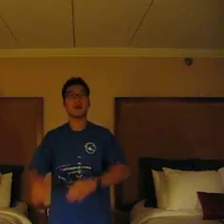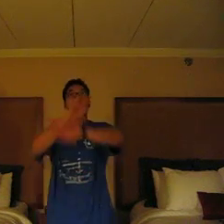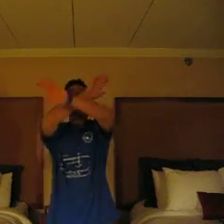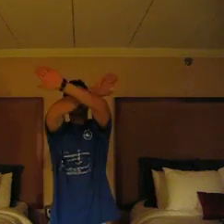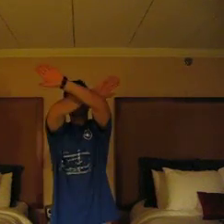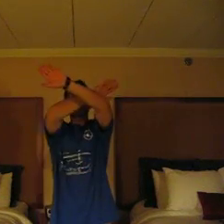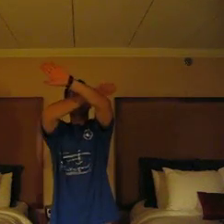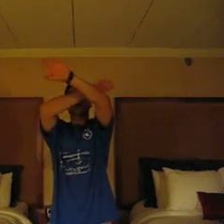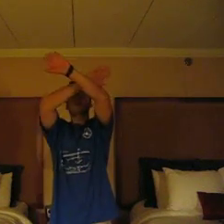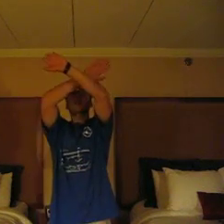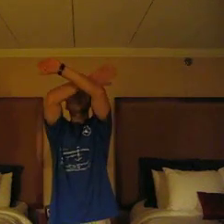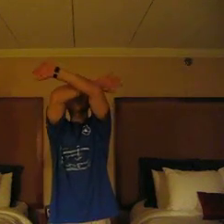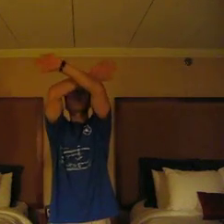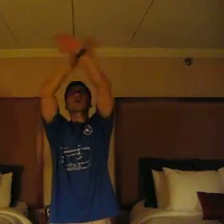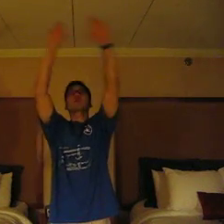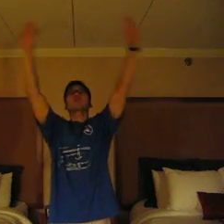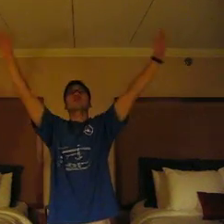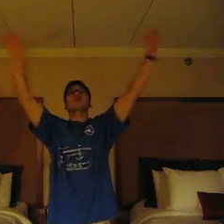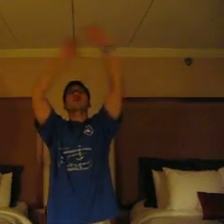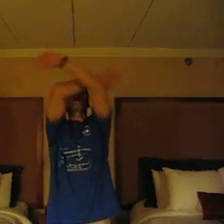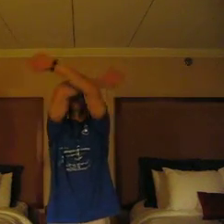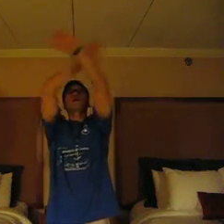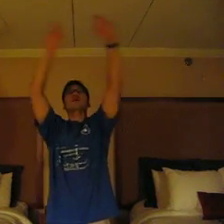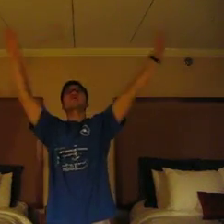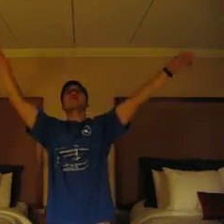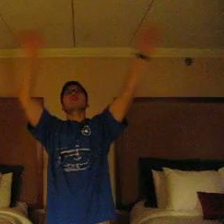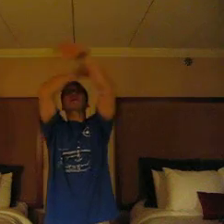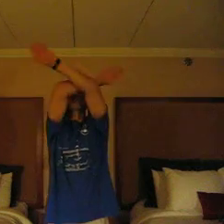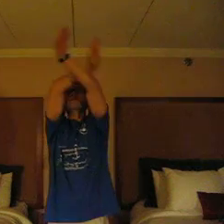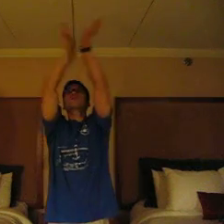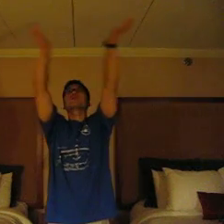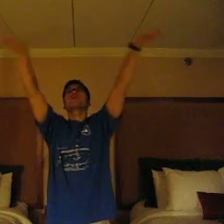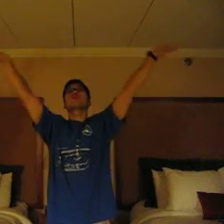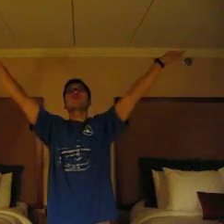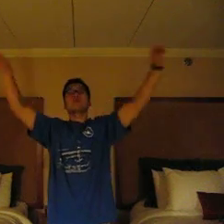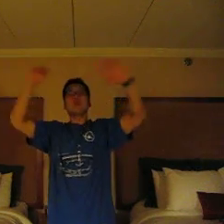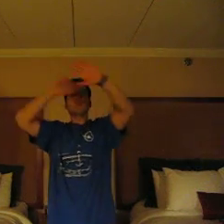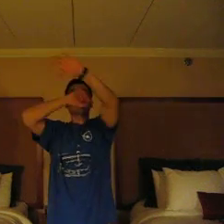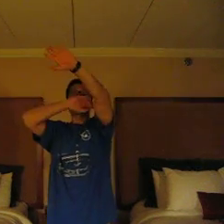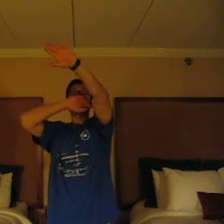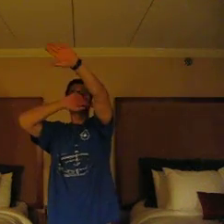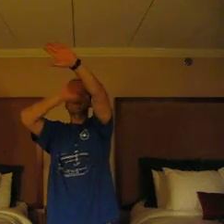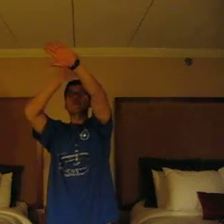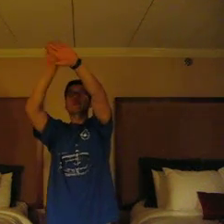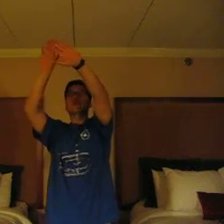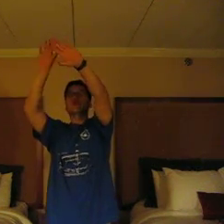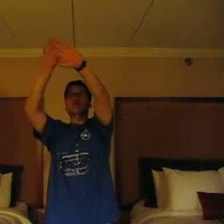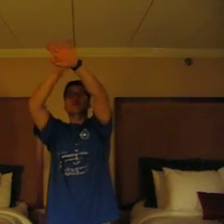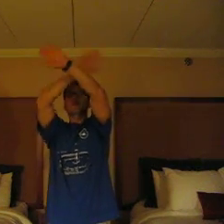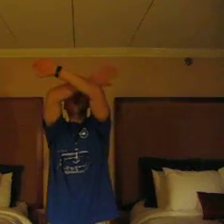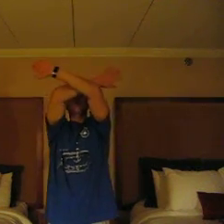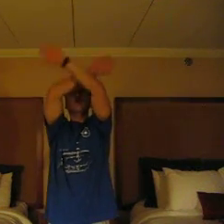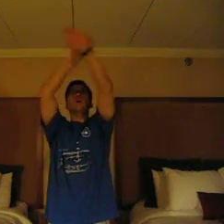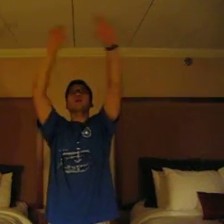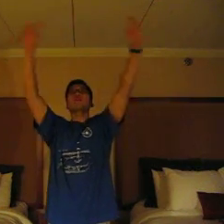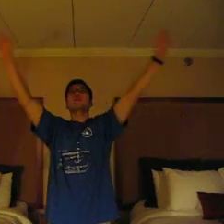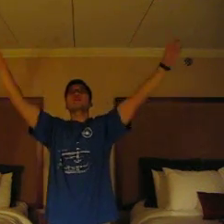하늘 하늘 가르고 왼손 앞에 오른손 뒤에 하늘